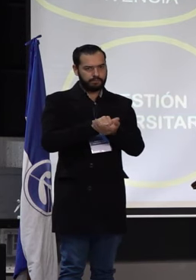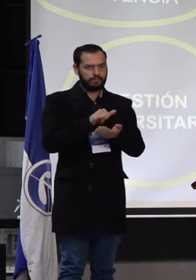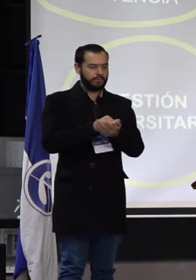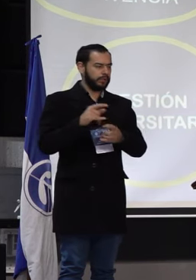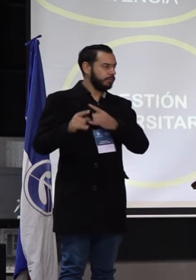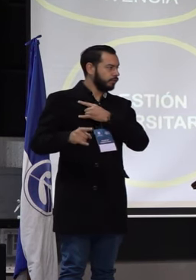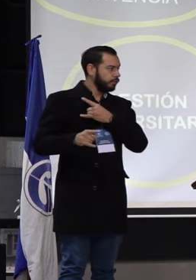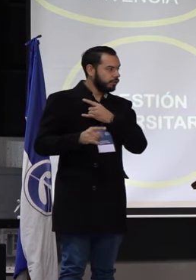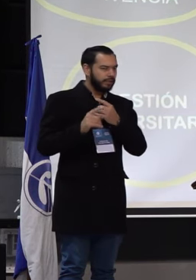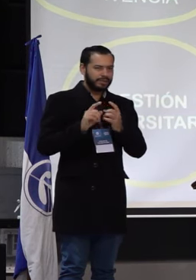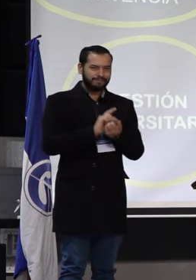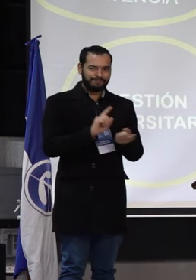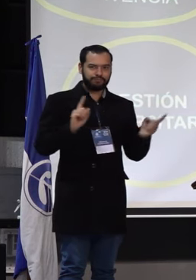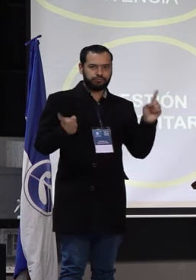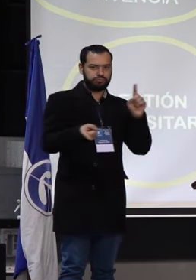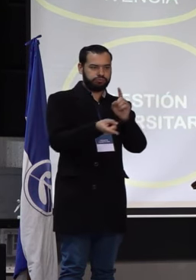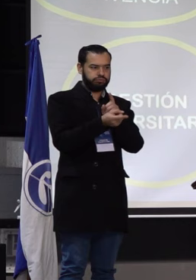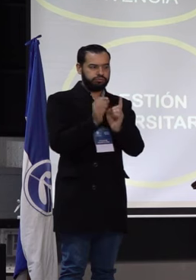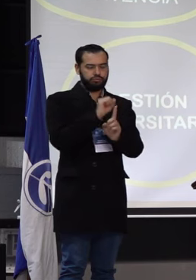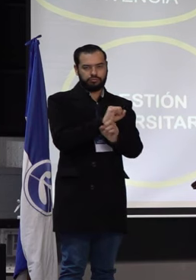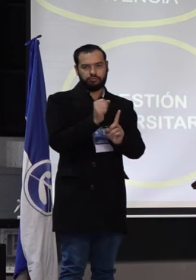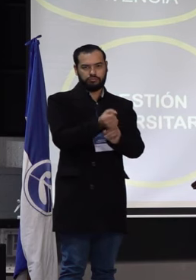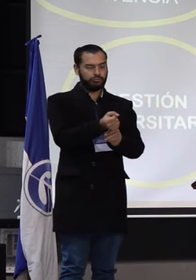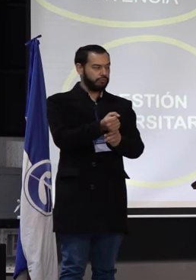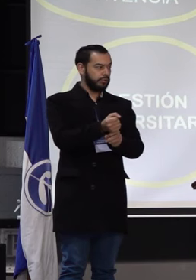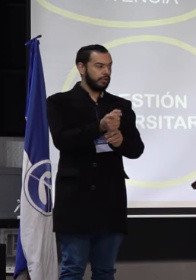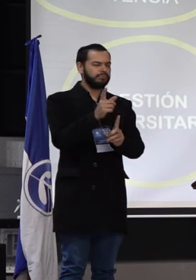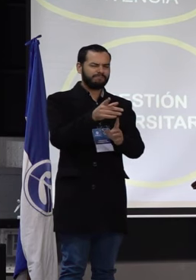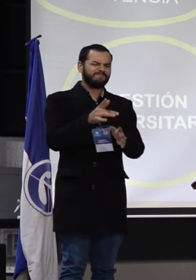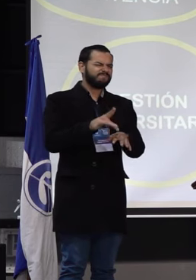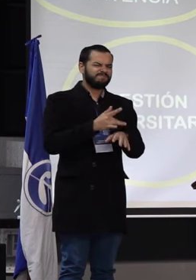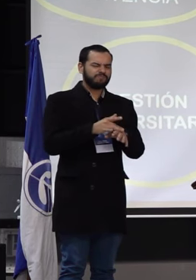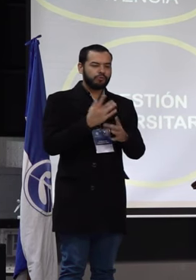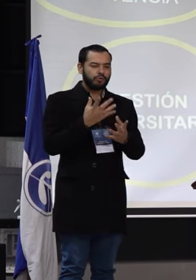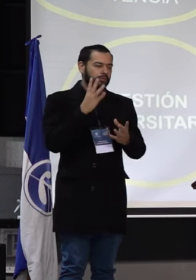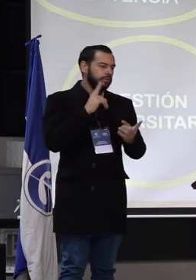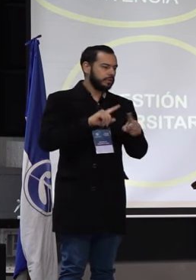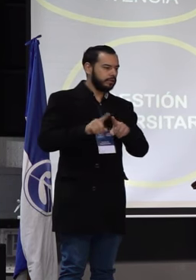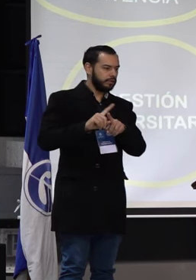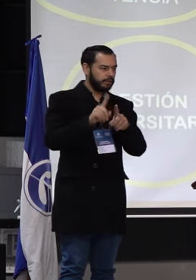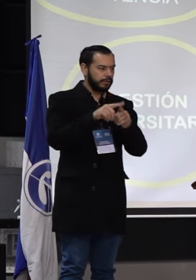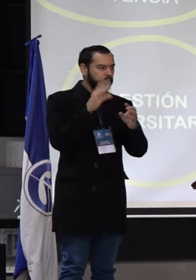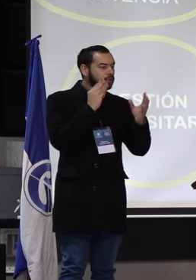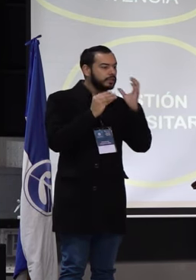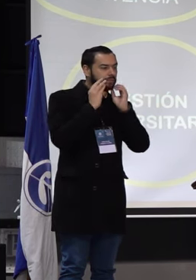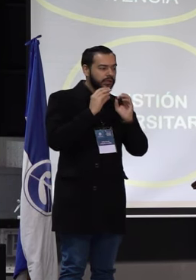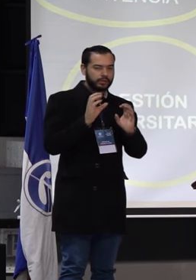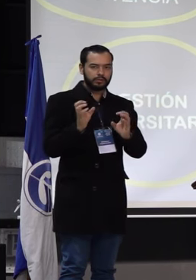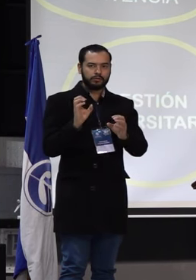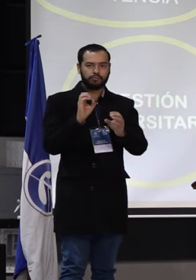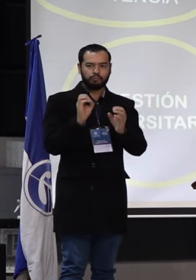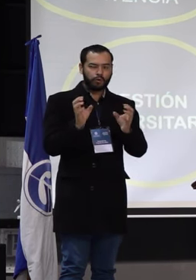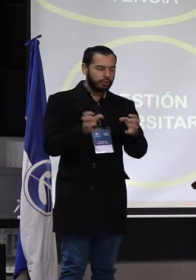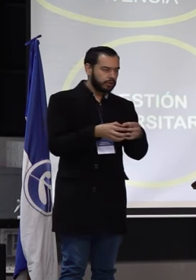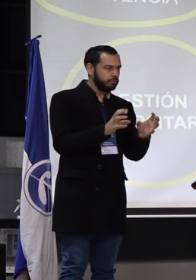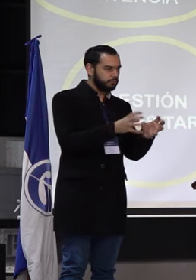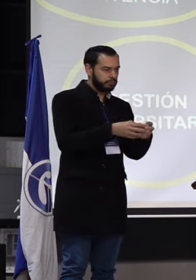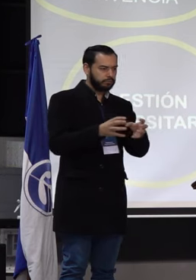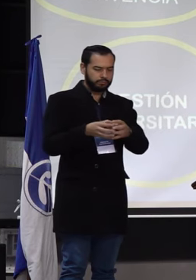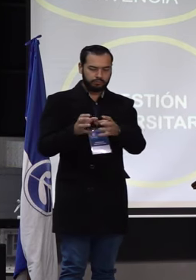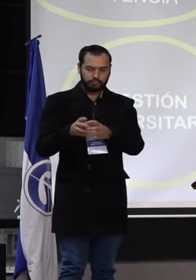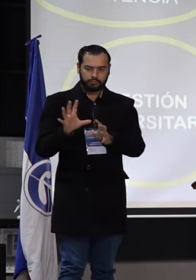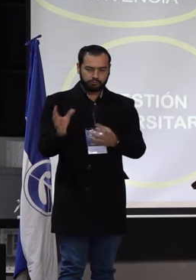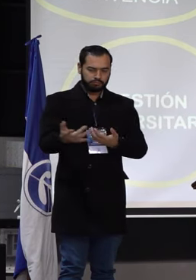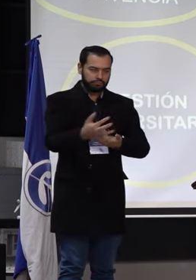escenarios de transformación social, en el sentido justamente en el que recogeremos las experiencias organizativas, como mencionaba en su momento, pero